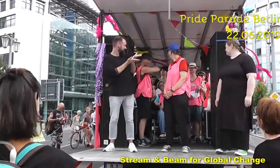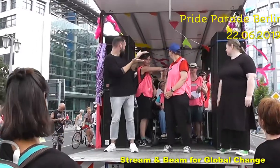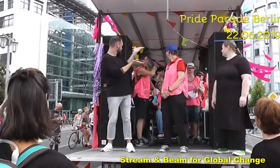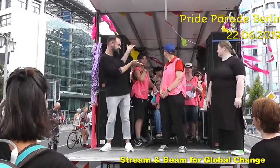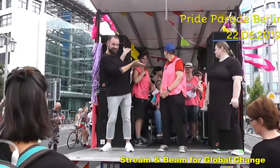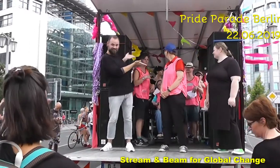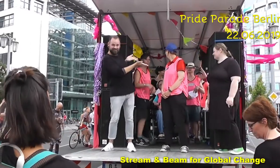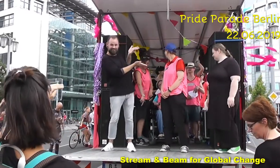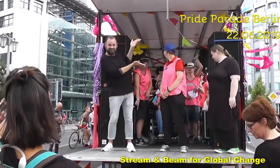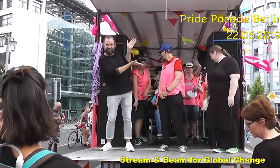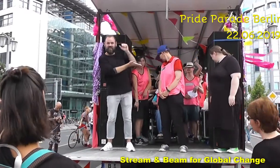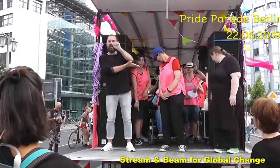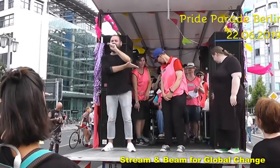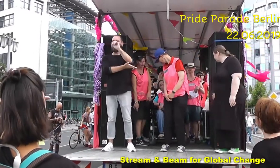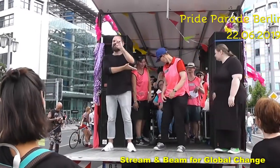Anne-Ole,